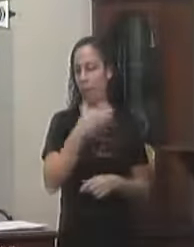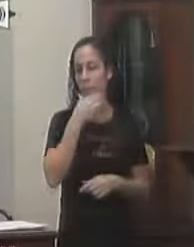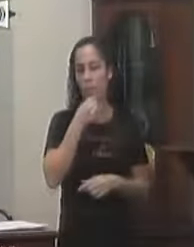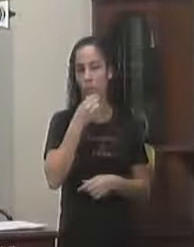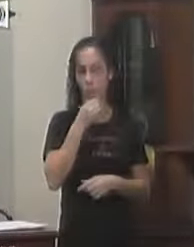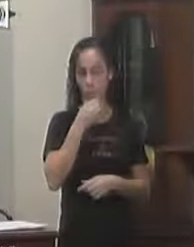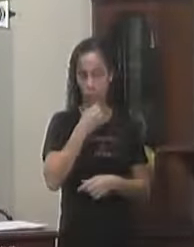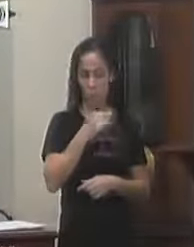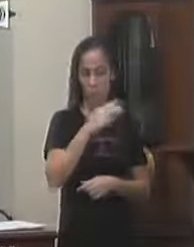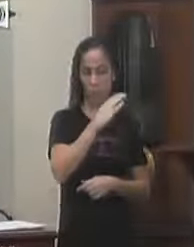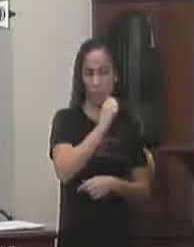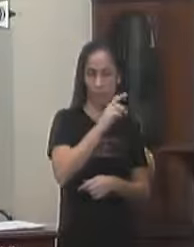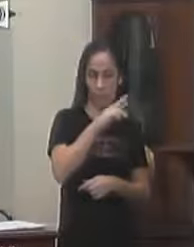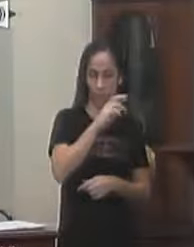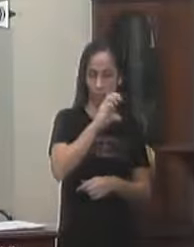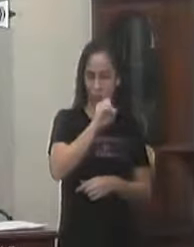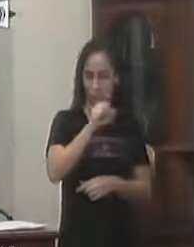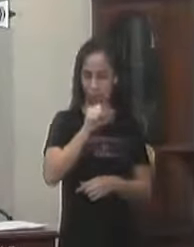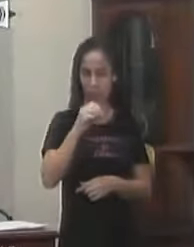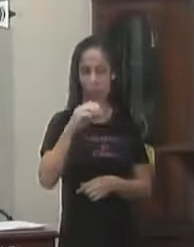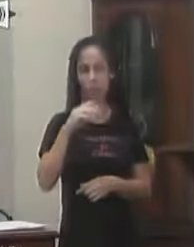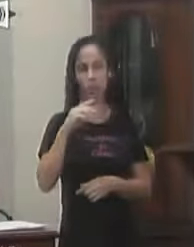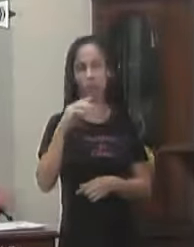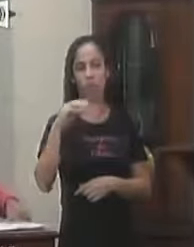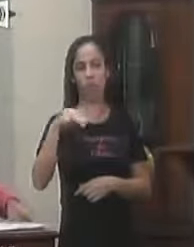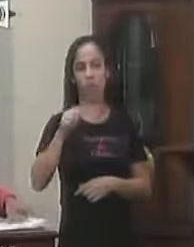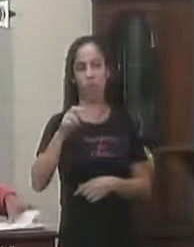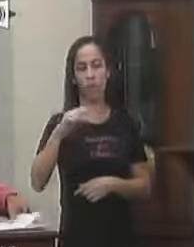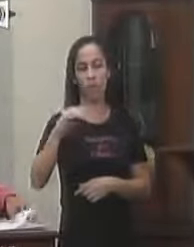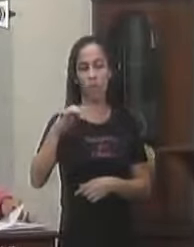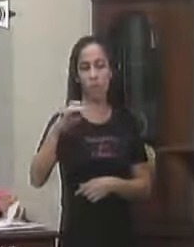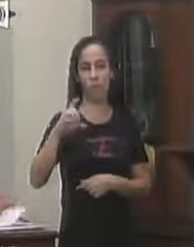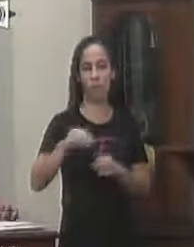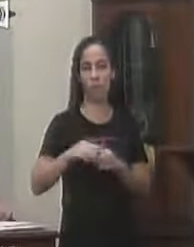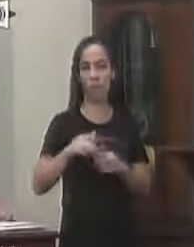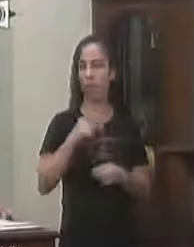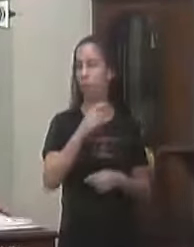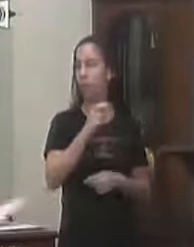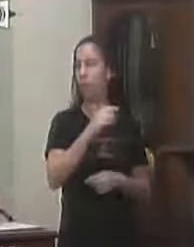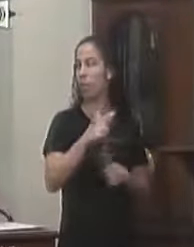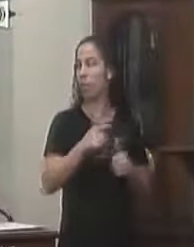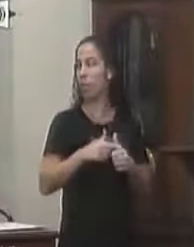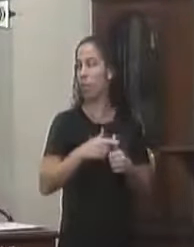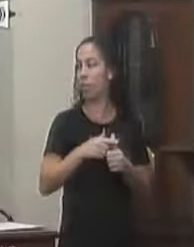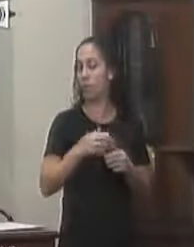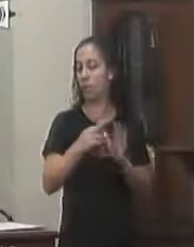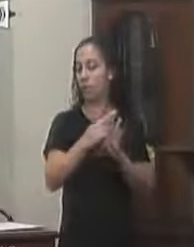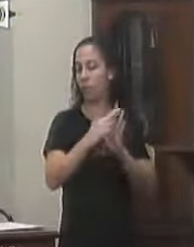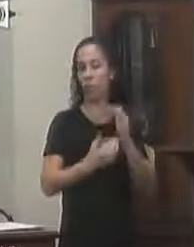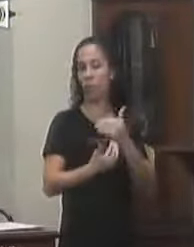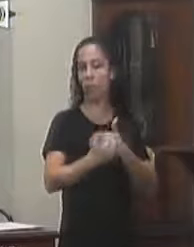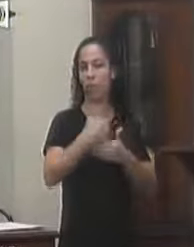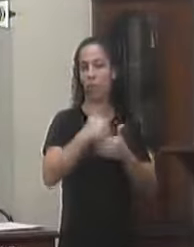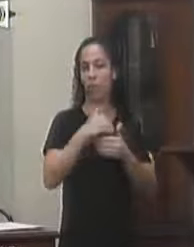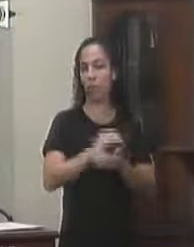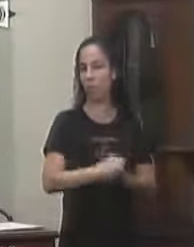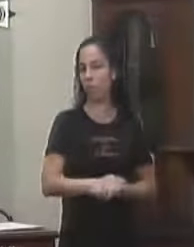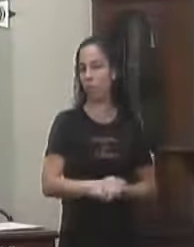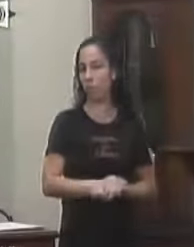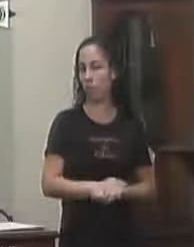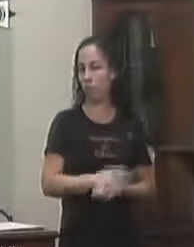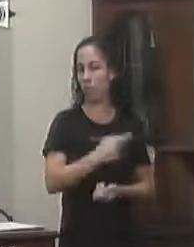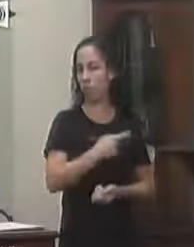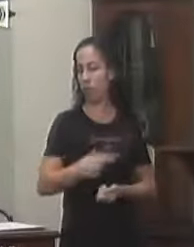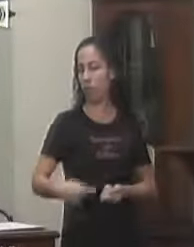Marmelo De Souza Conforme artigo 231 Parágrafo primeiro Do regimento interno Presente